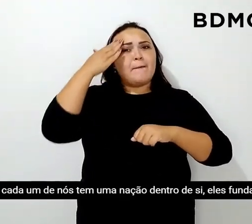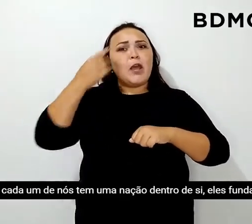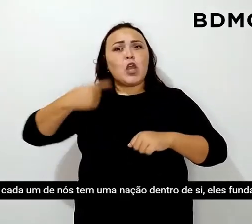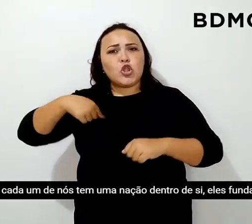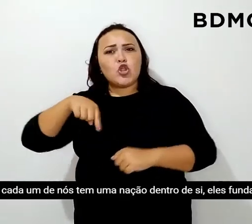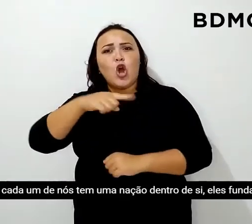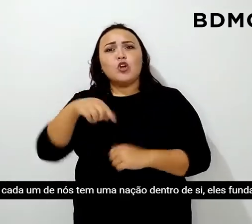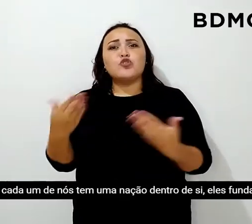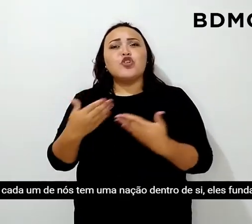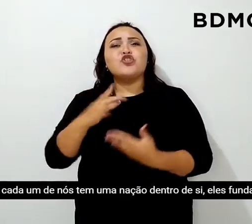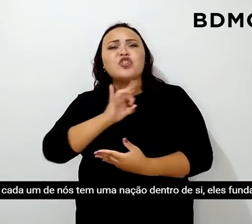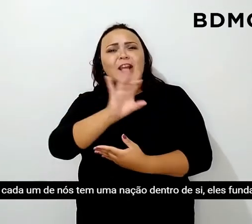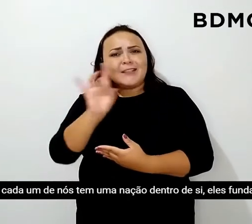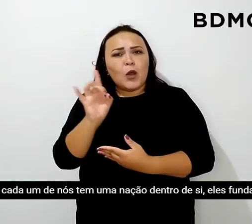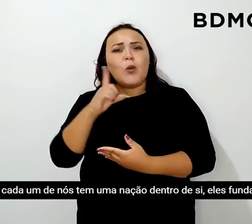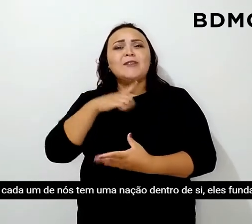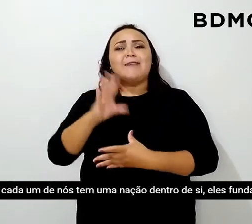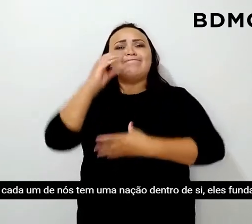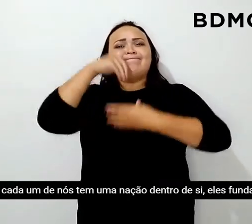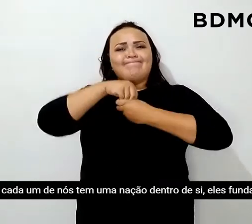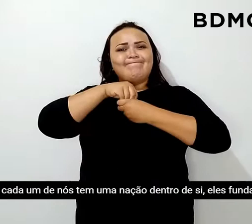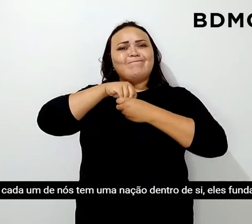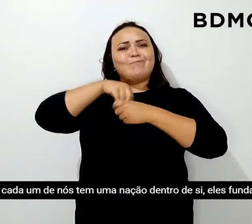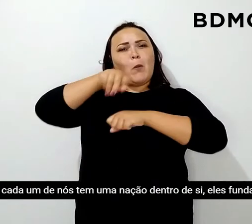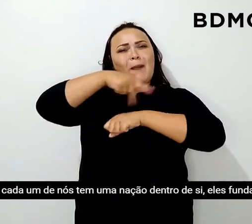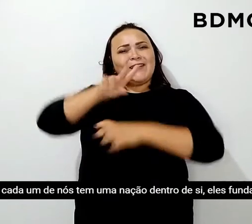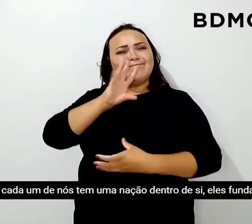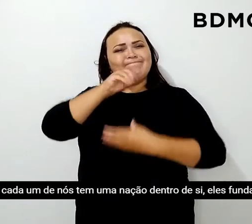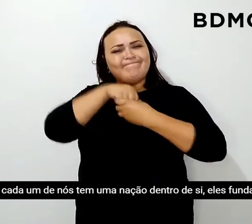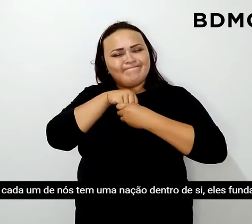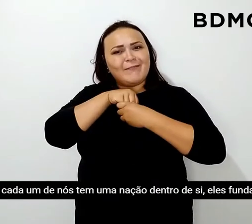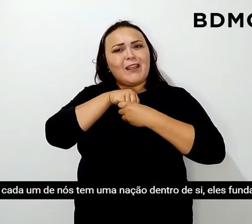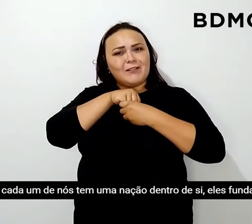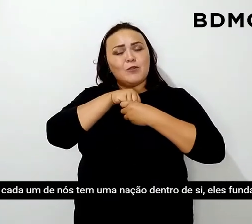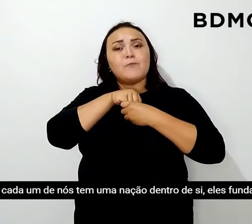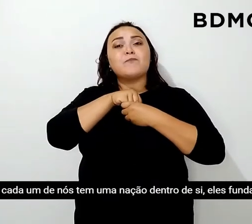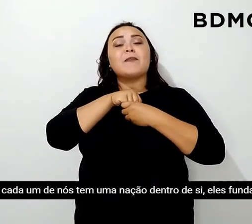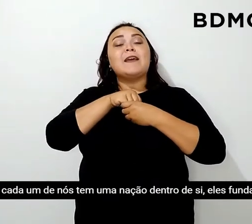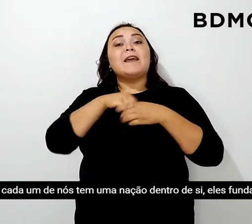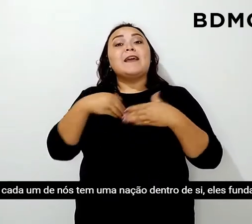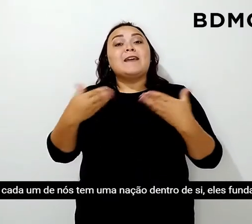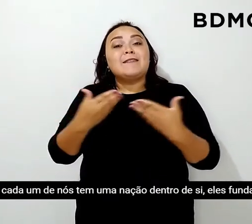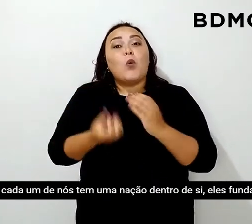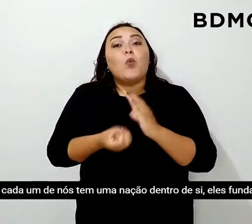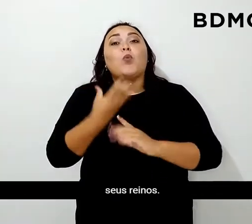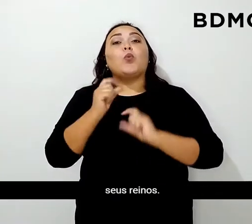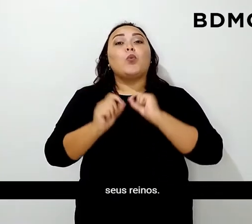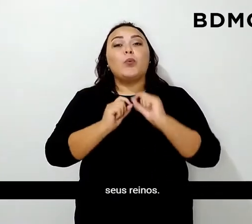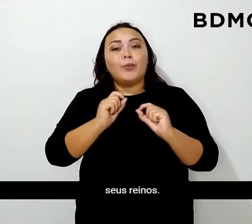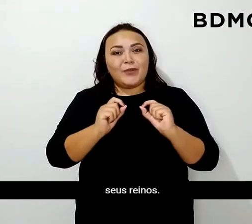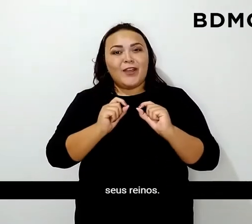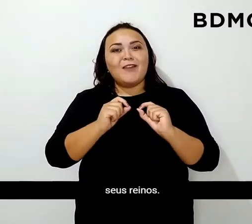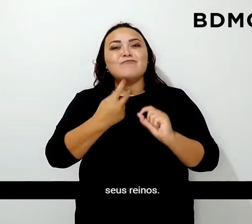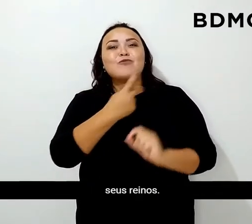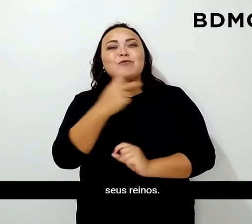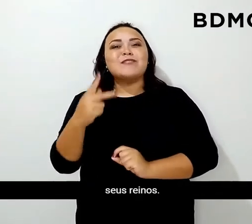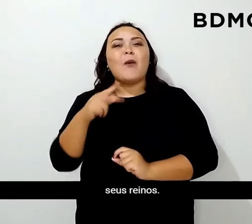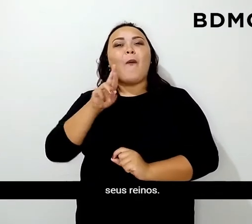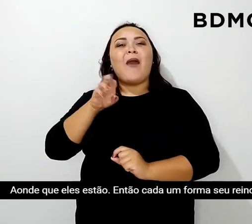que cada um de nós tem uma nação dentro de si, eles fundam seus